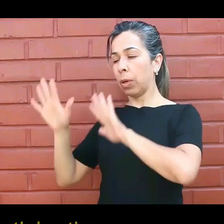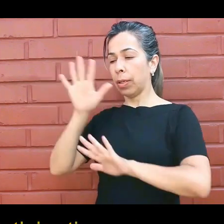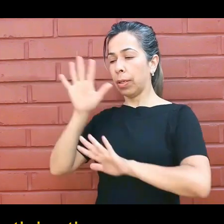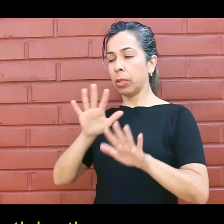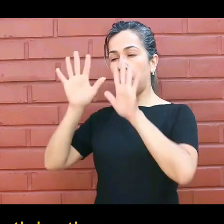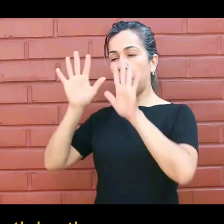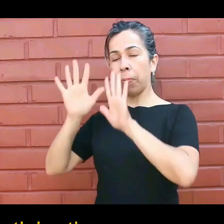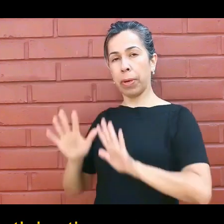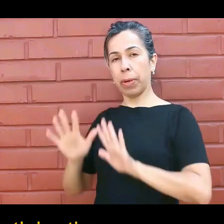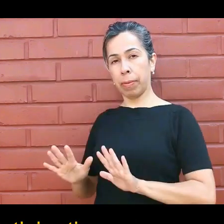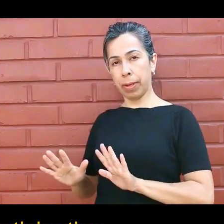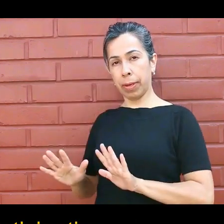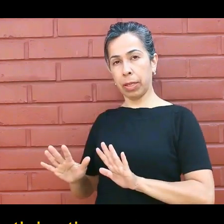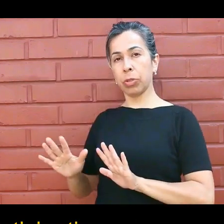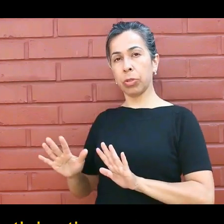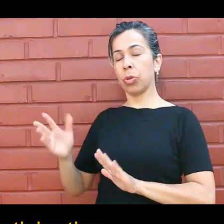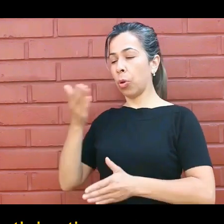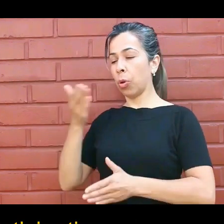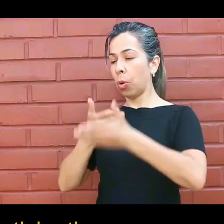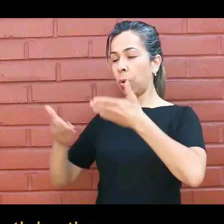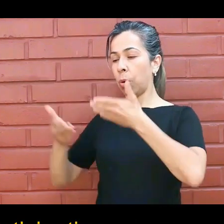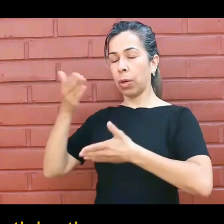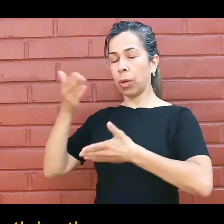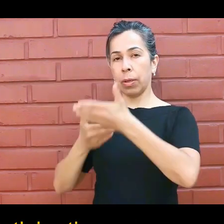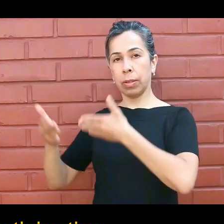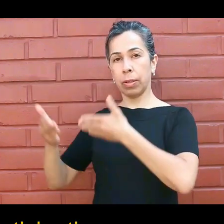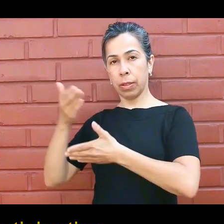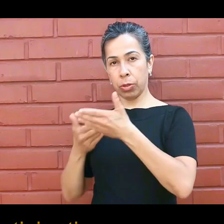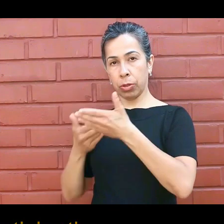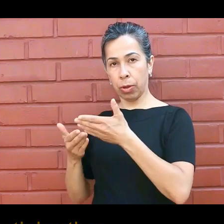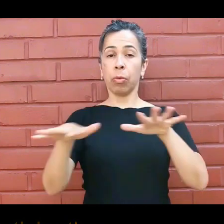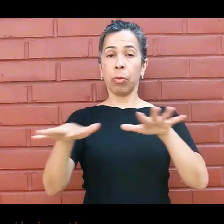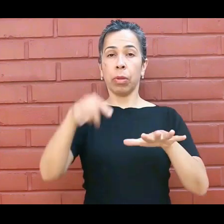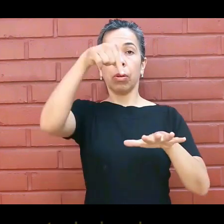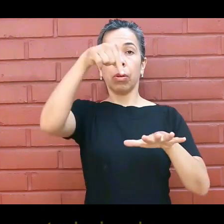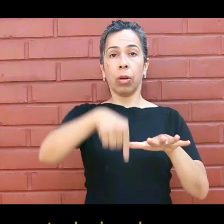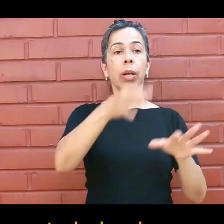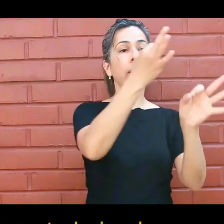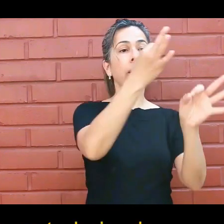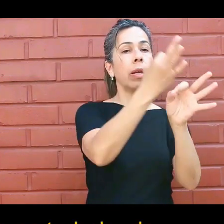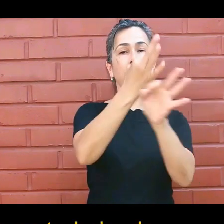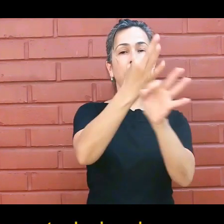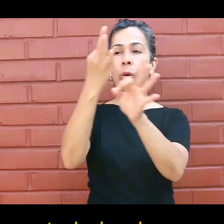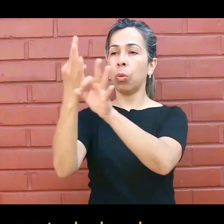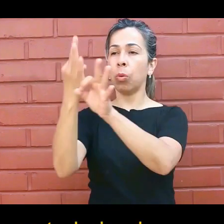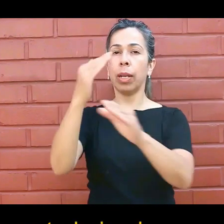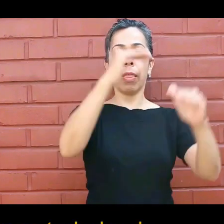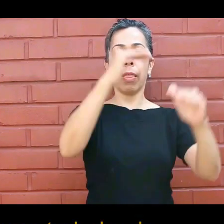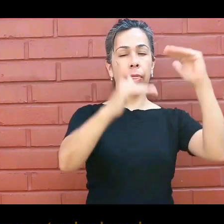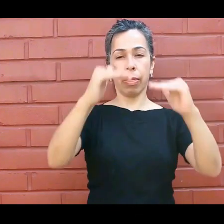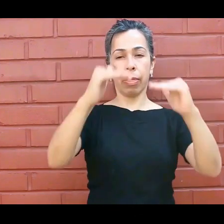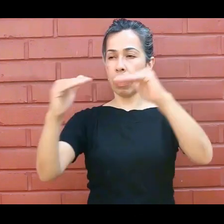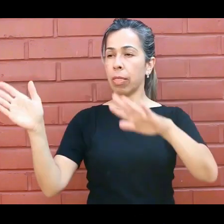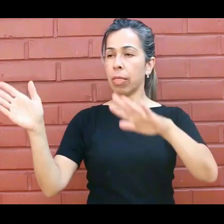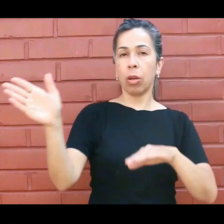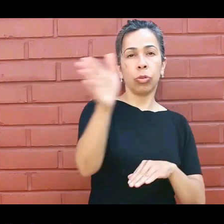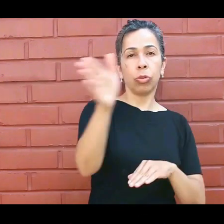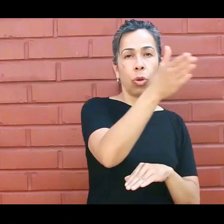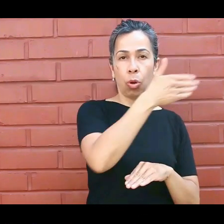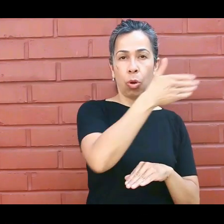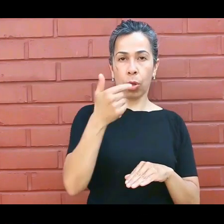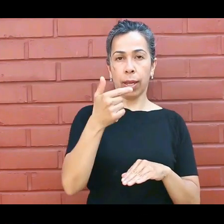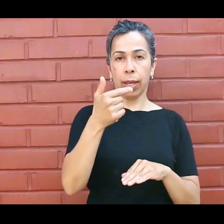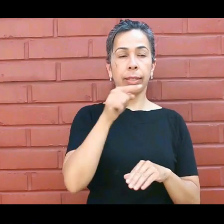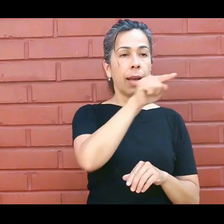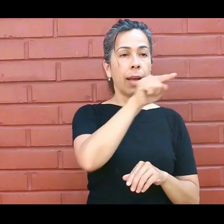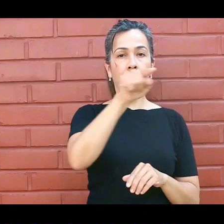de construcción participativa. En este momento estamos trabajando con todos